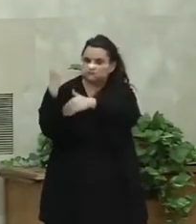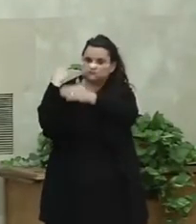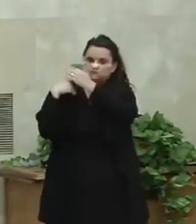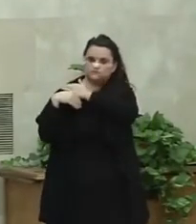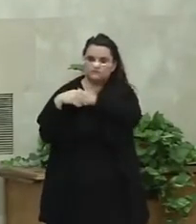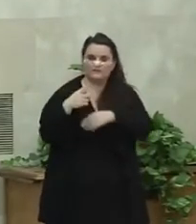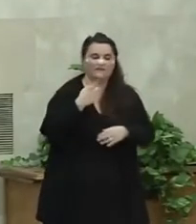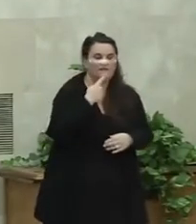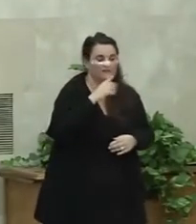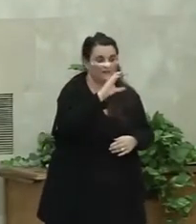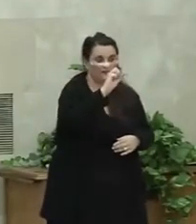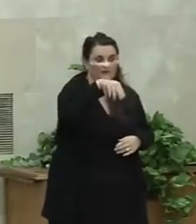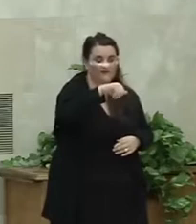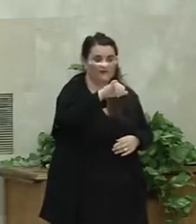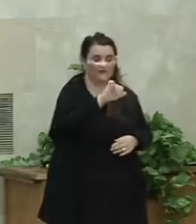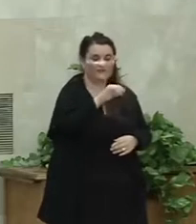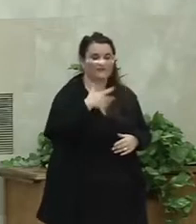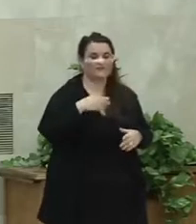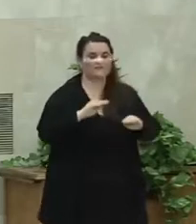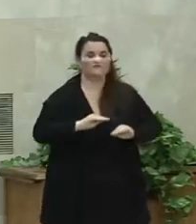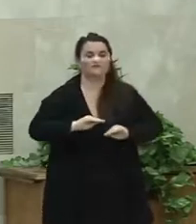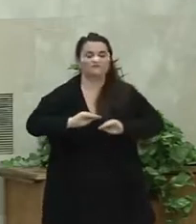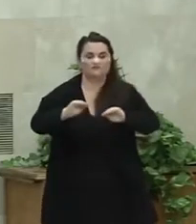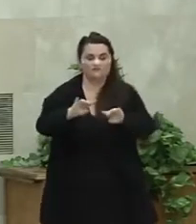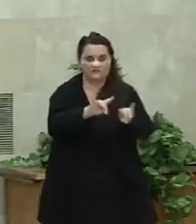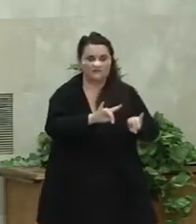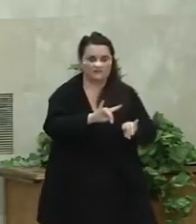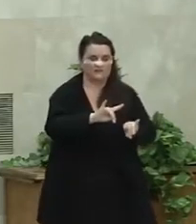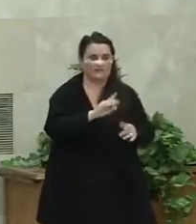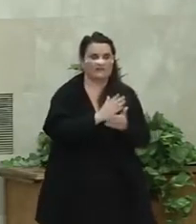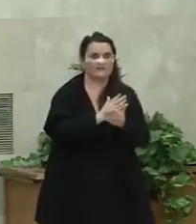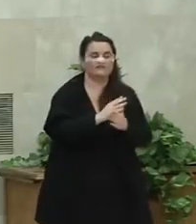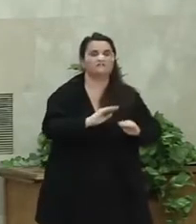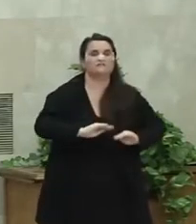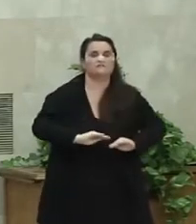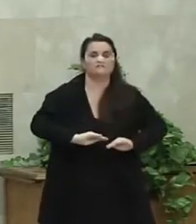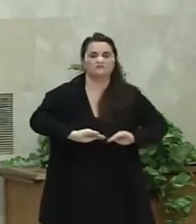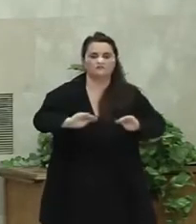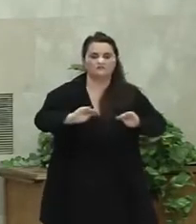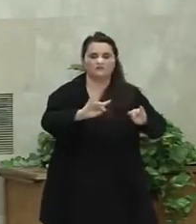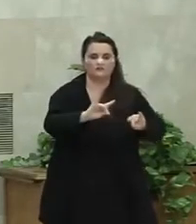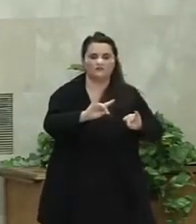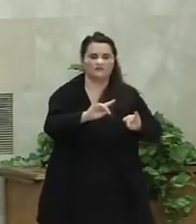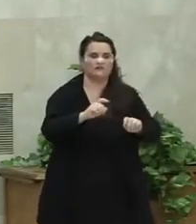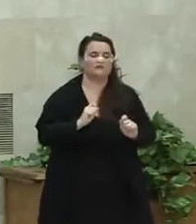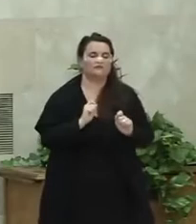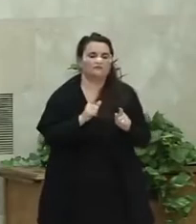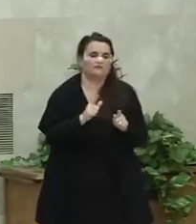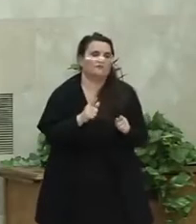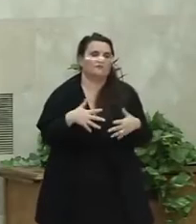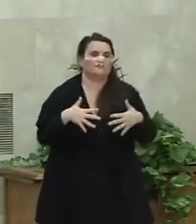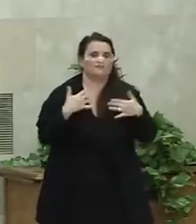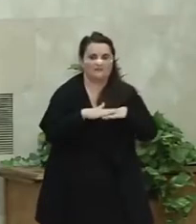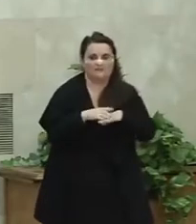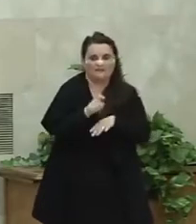y desde su tierra, desde sus orígenes han querido darle una pequeña sorpresa hoy.